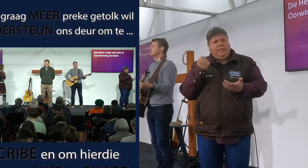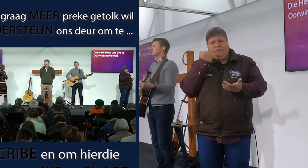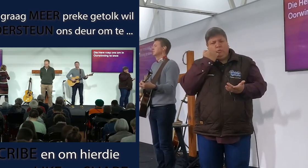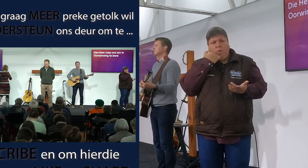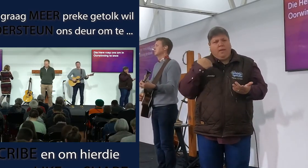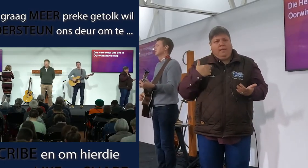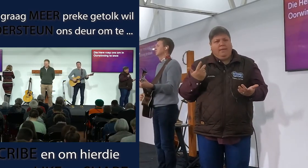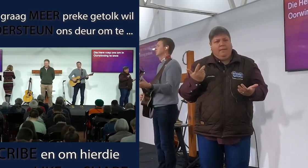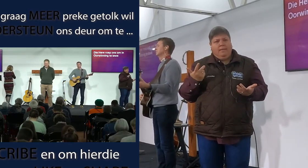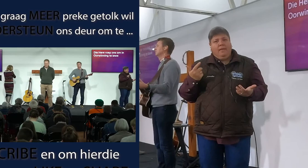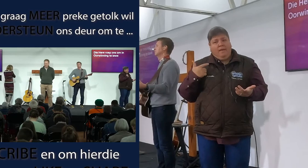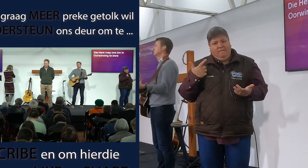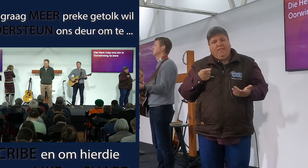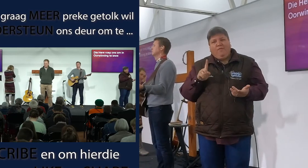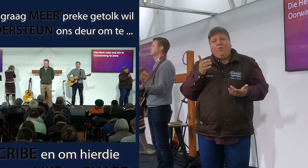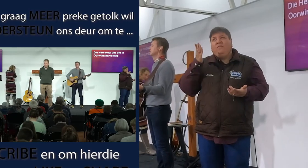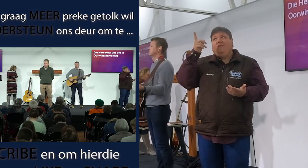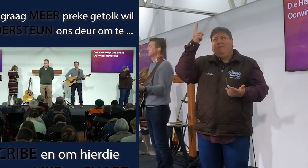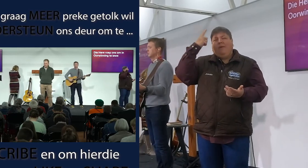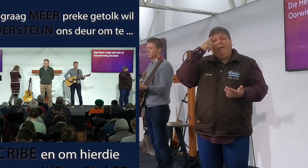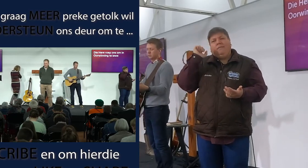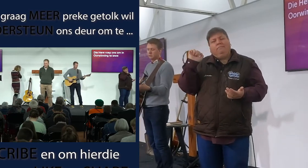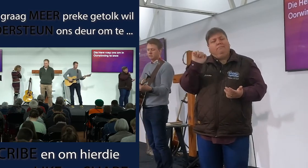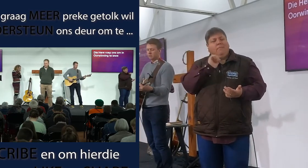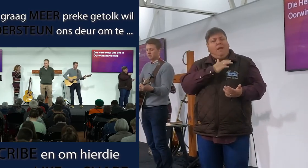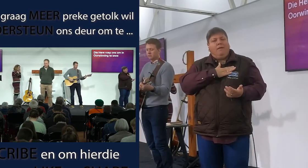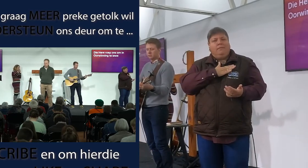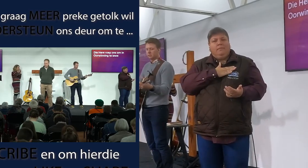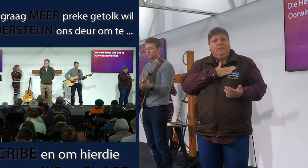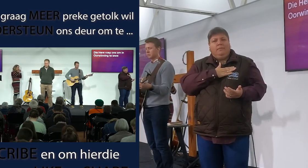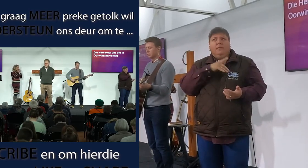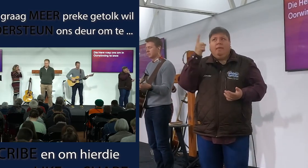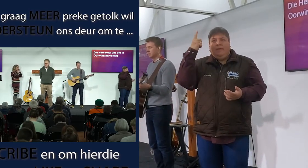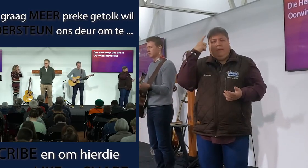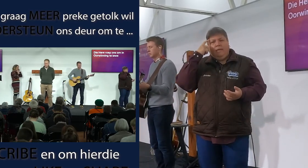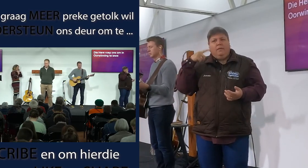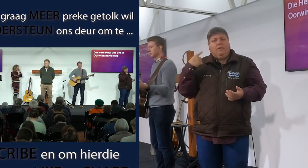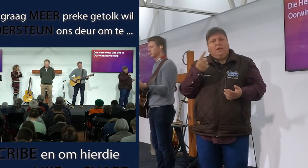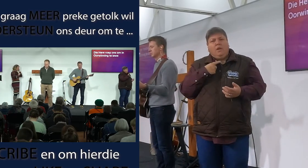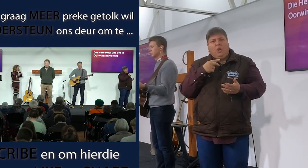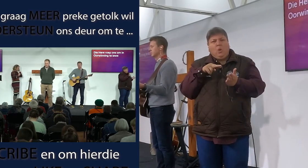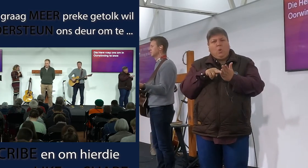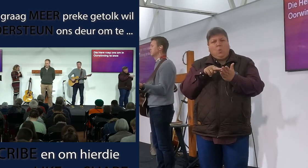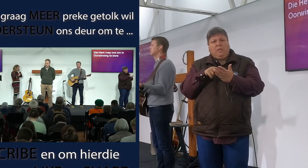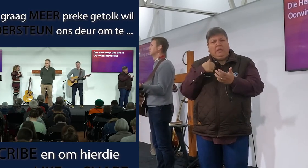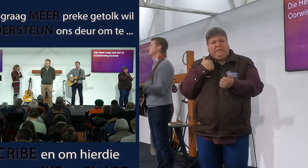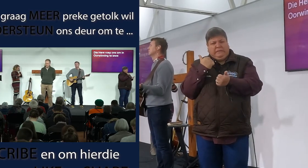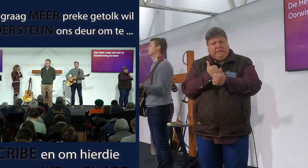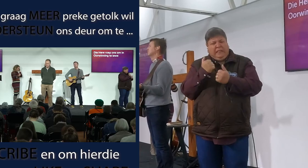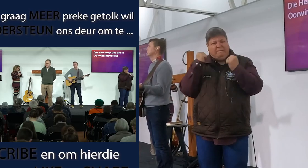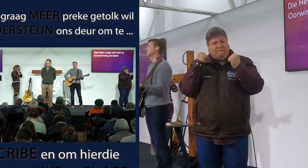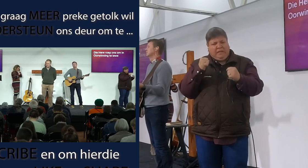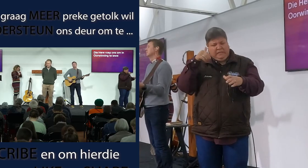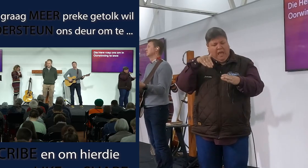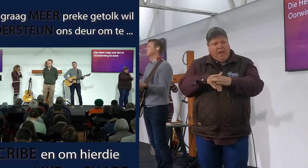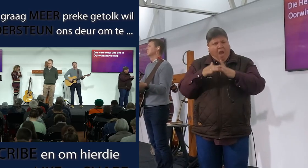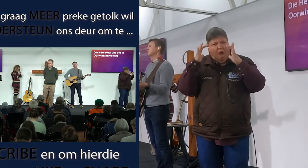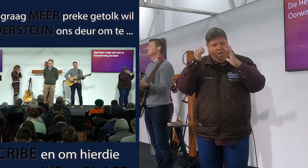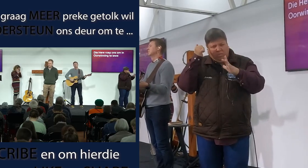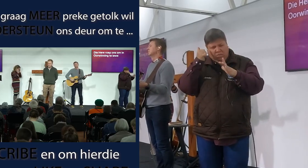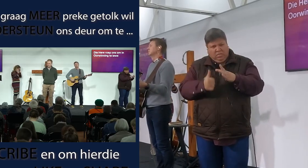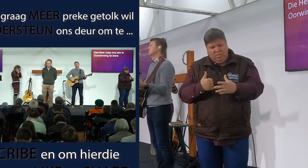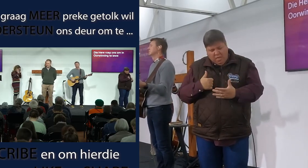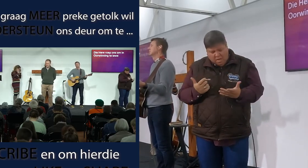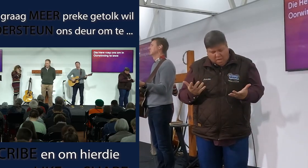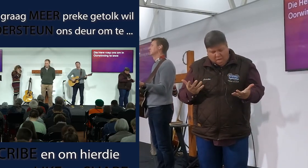Ek wil vraag vir oogend Heere, jy weet waar elke van ons is, daar is daar iemand van ons wat vir oogend vast sit, en ons kan nie voor en toe gaan